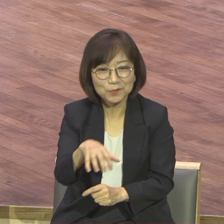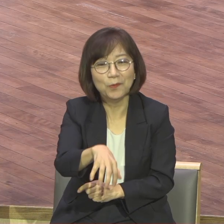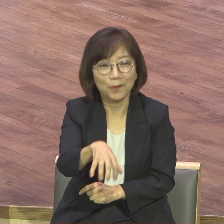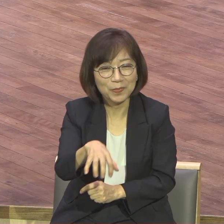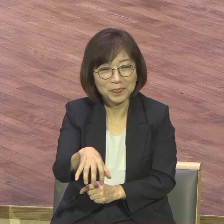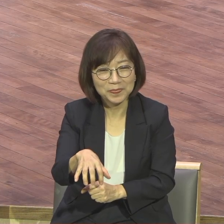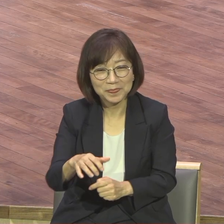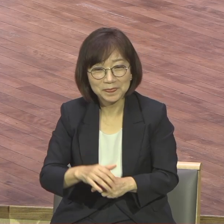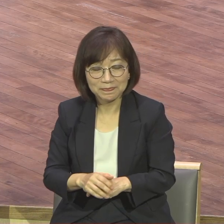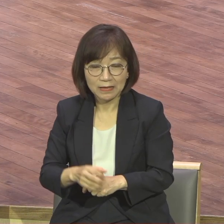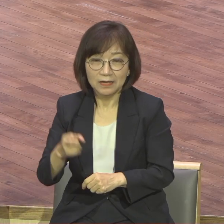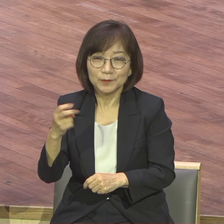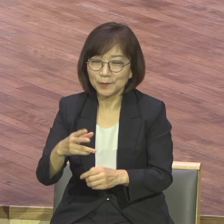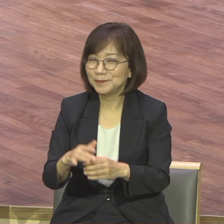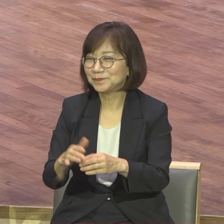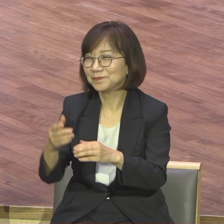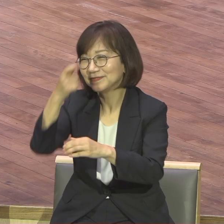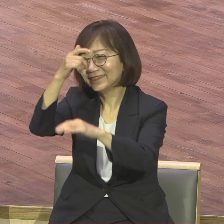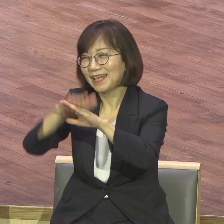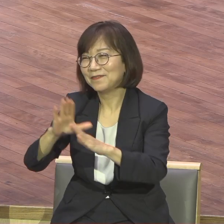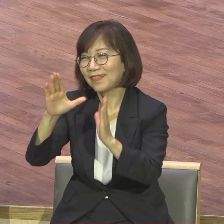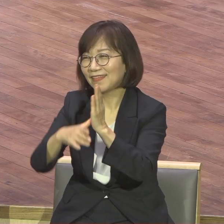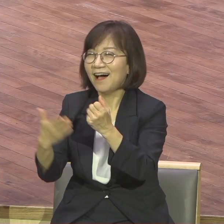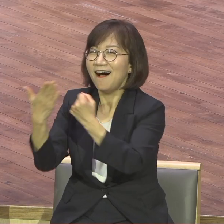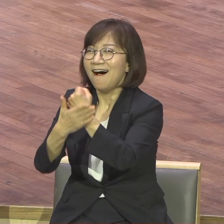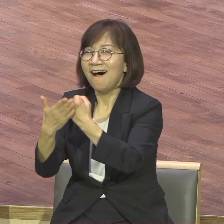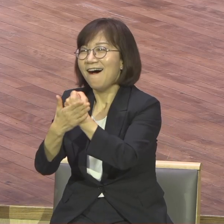받은 은혜마저도 쏟아버리게 만드는